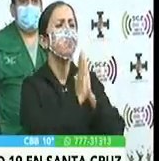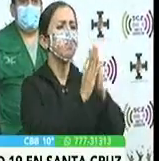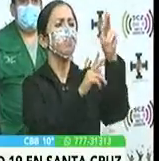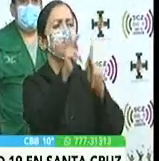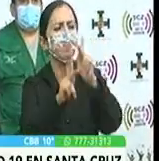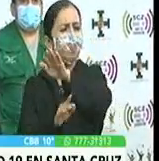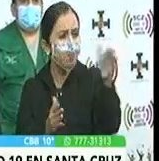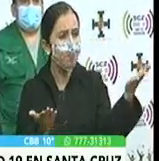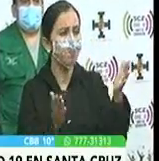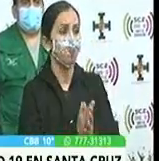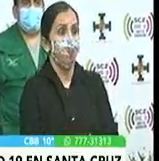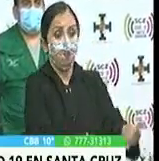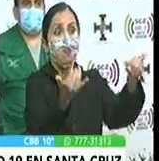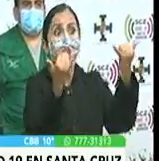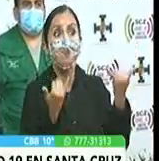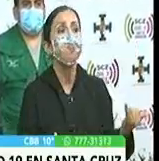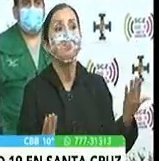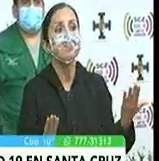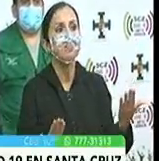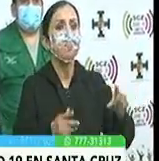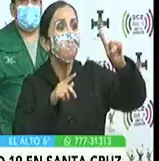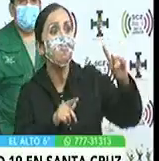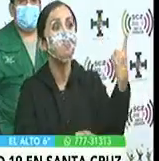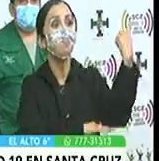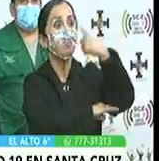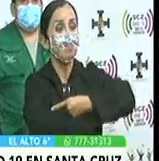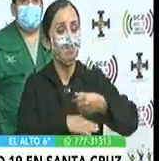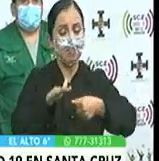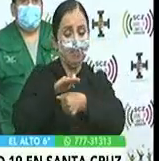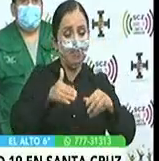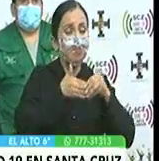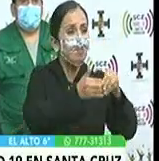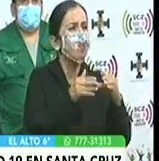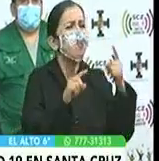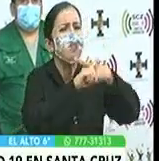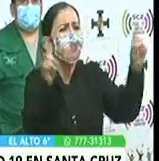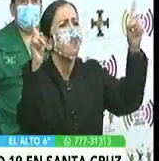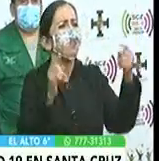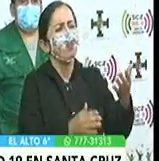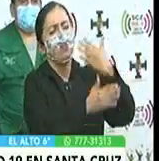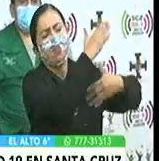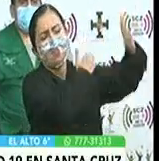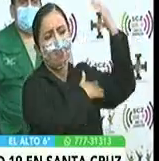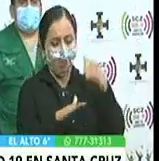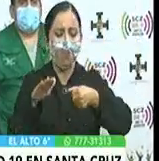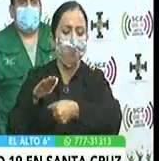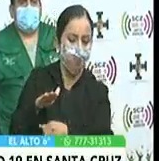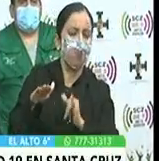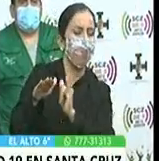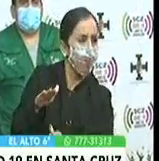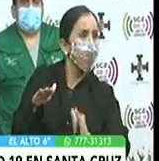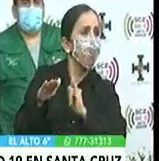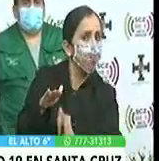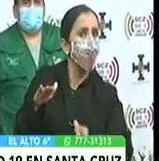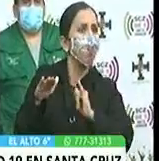población en el marco de que hoy día hemos tenido una situación diferente a la de muchos días atrás en la cual